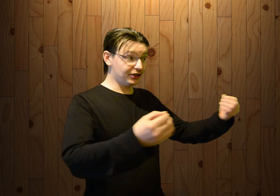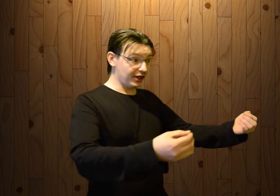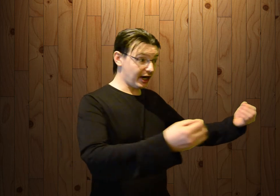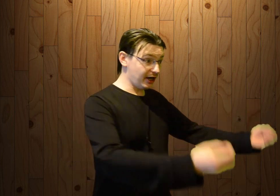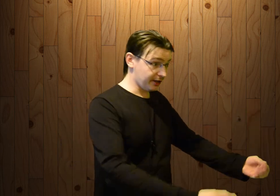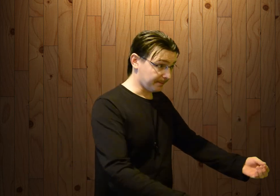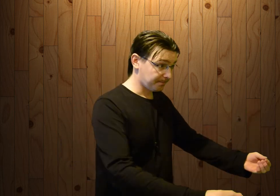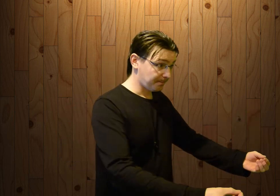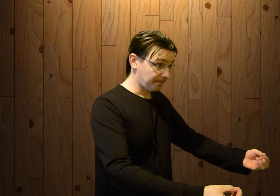День Оленя.